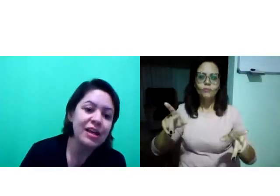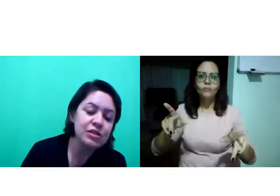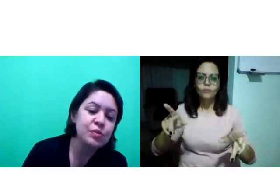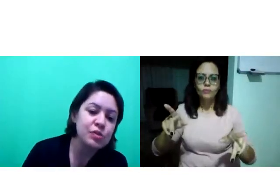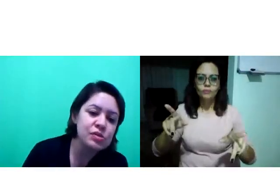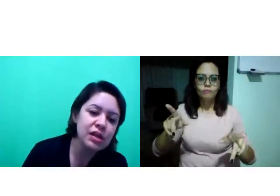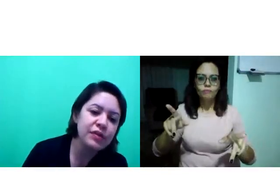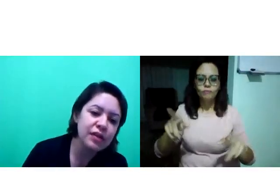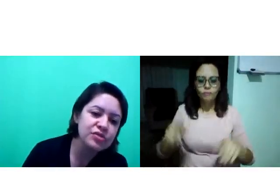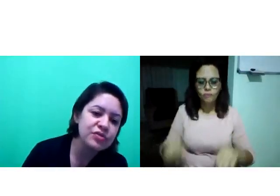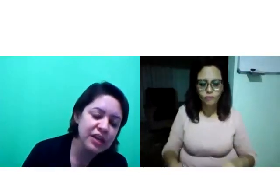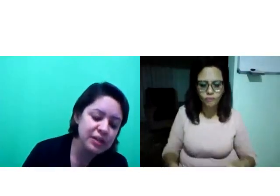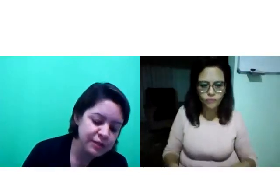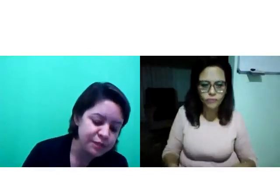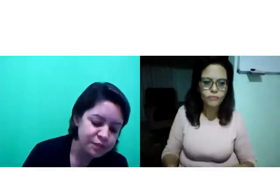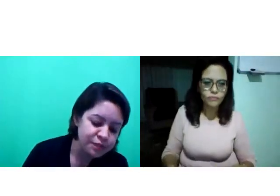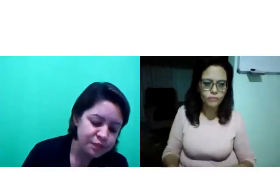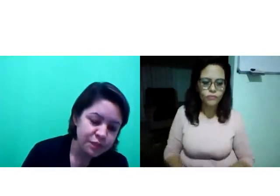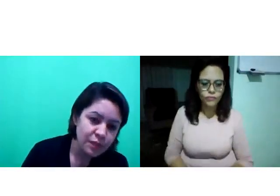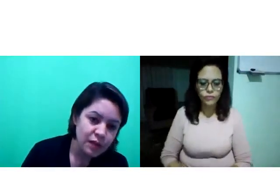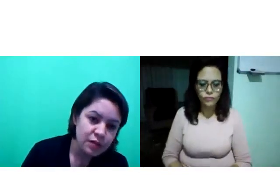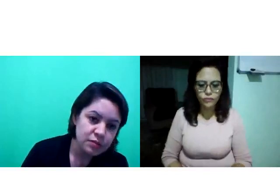Não conheço.